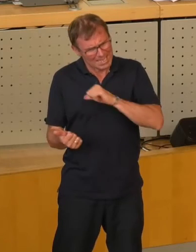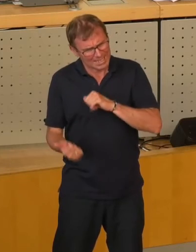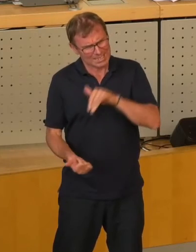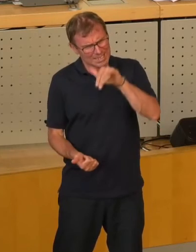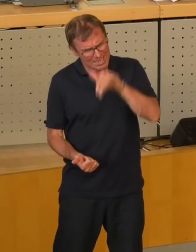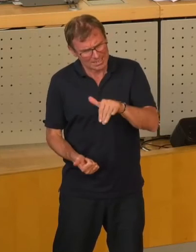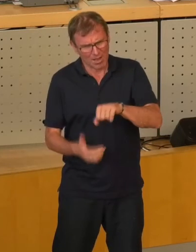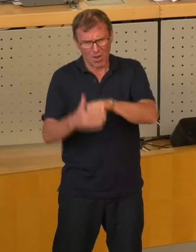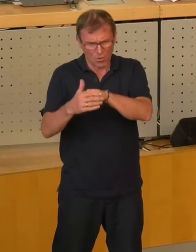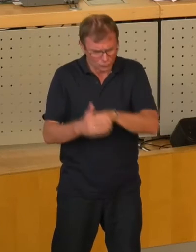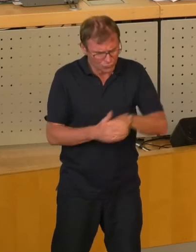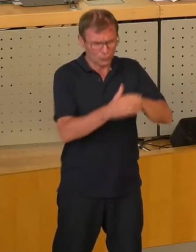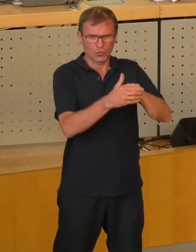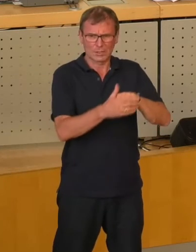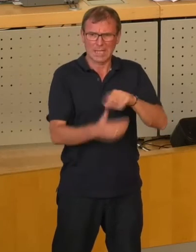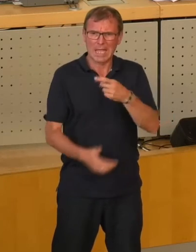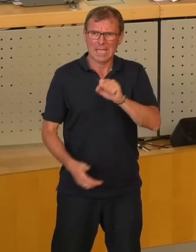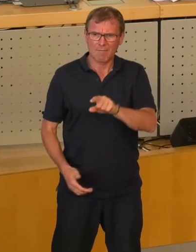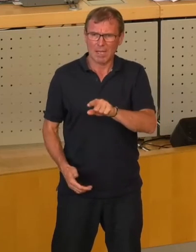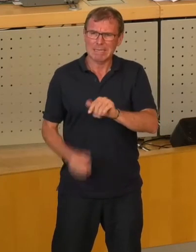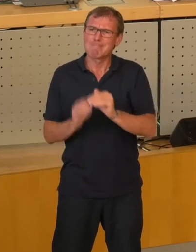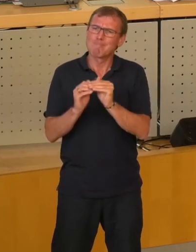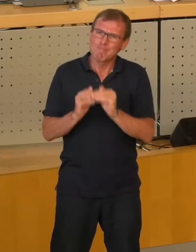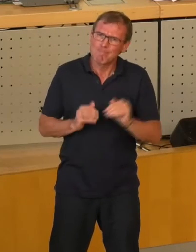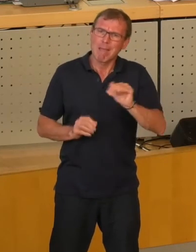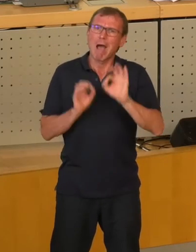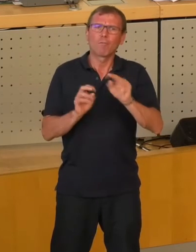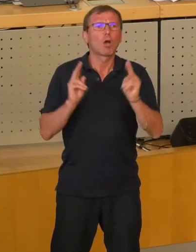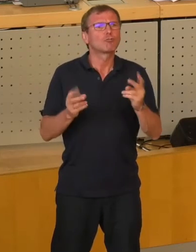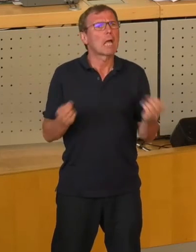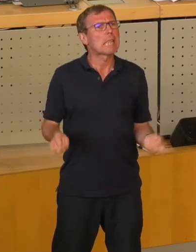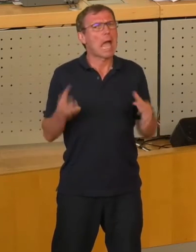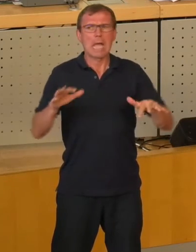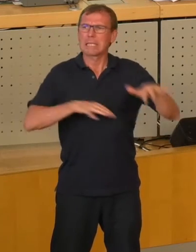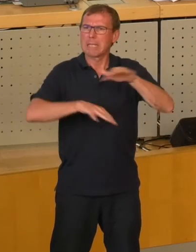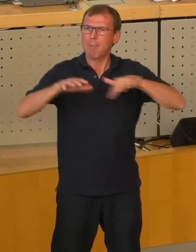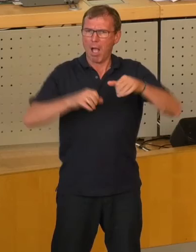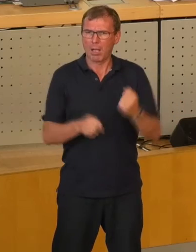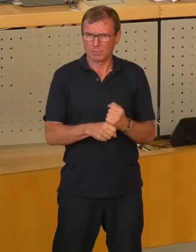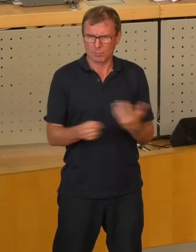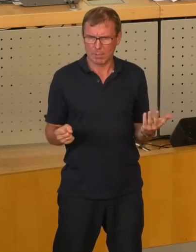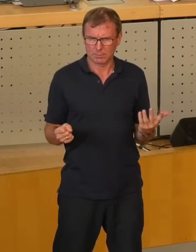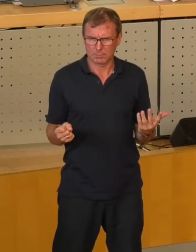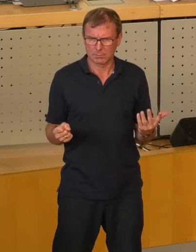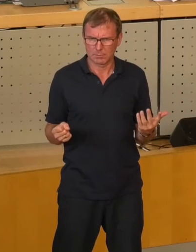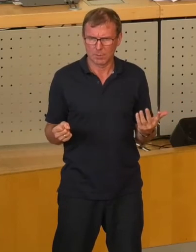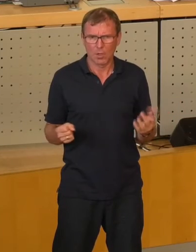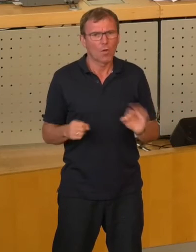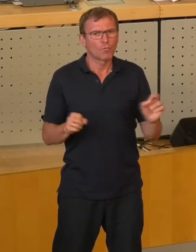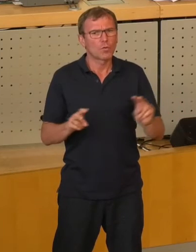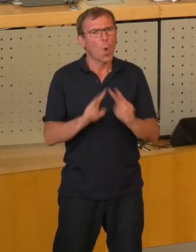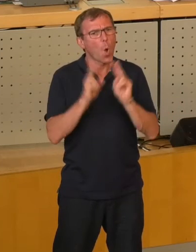Interesse und unterstützt die DREWAG dabei, mehr für das Stadtklima zu tun, mehr für eine